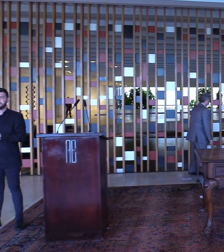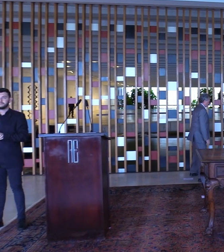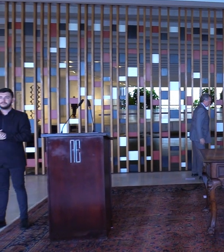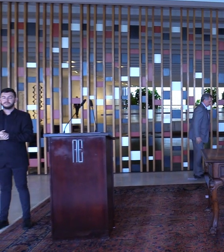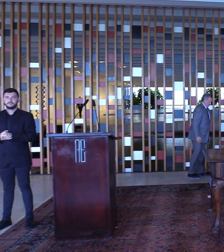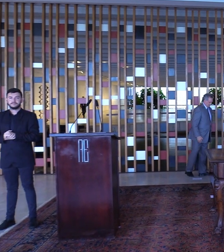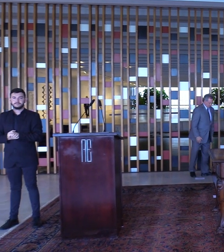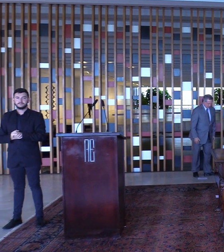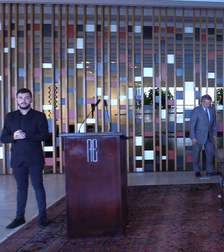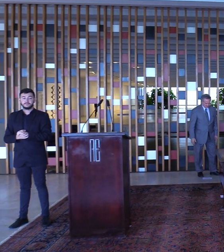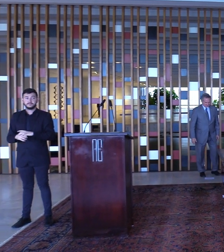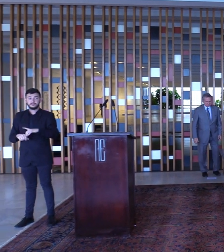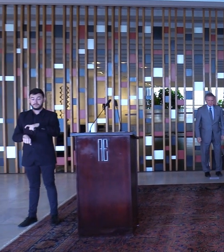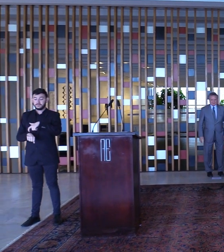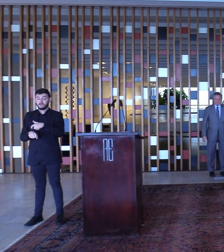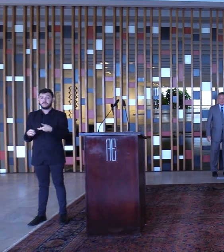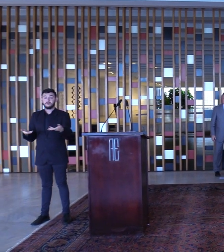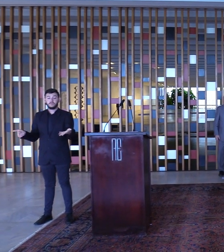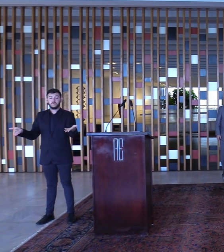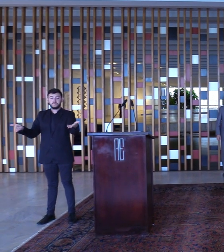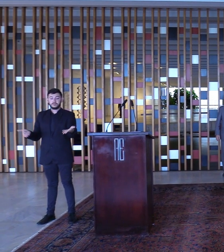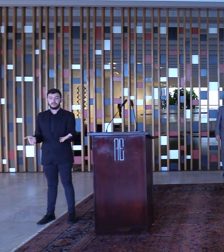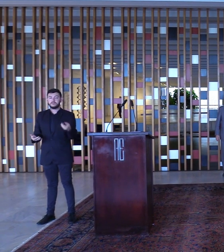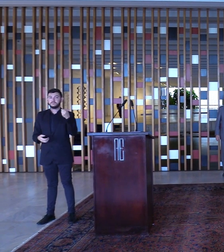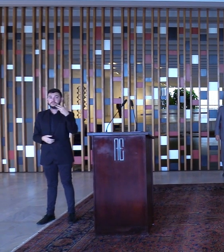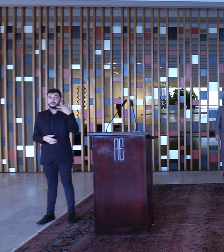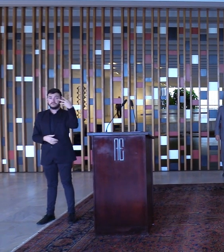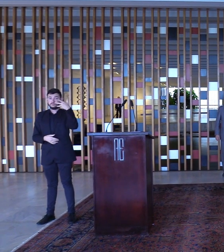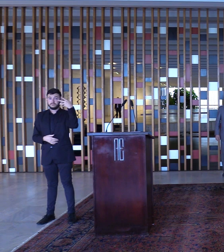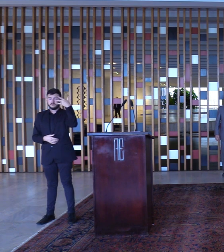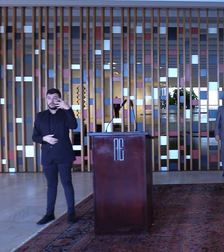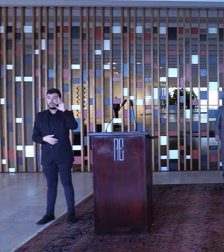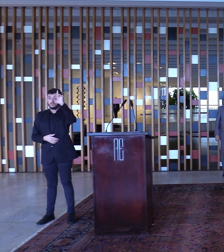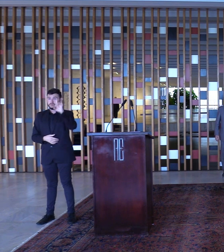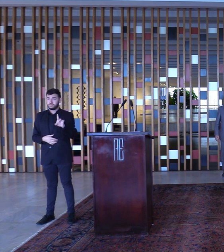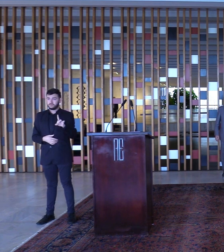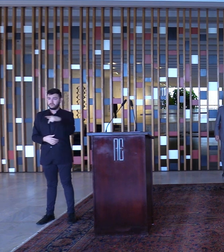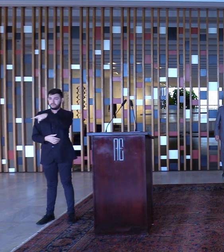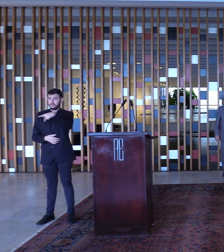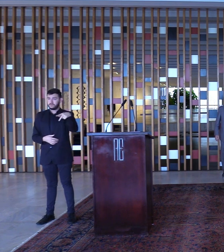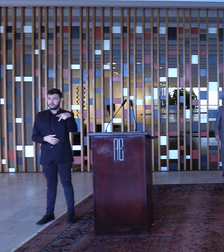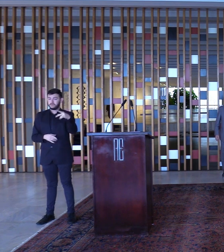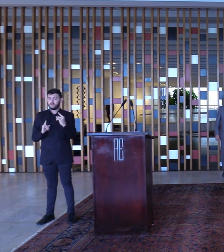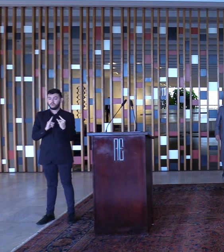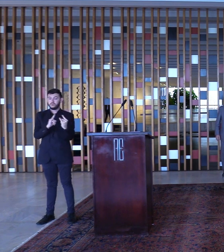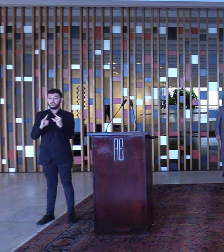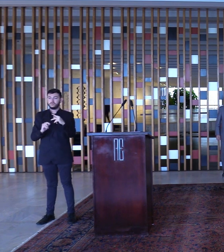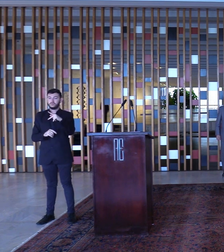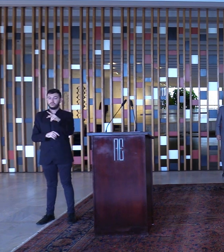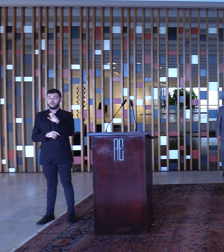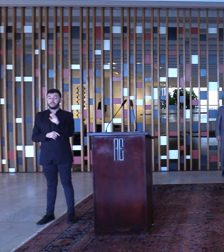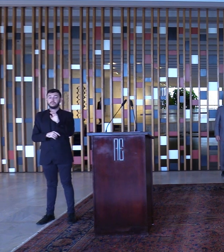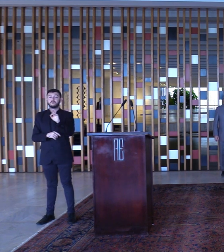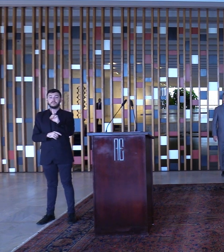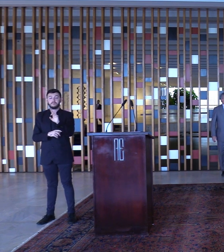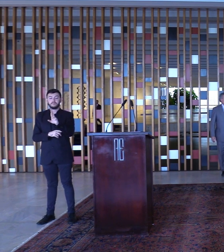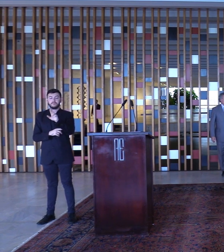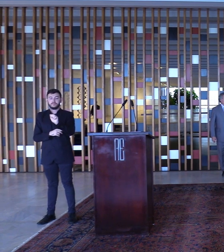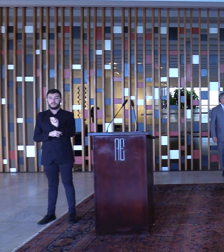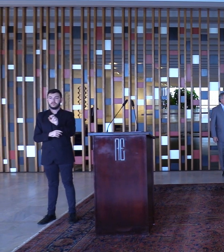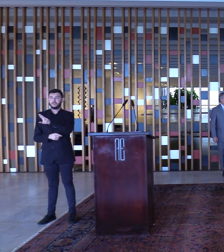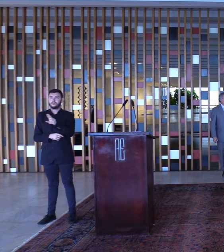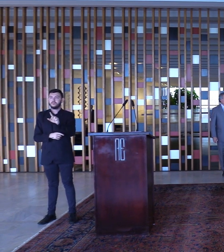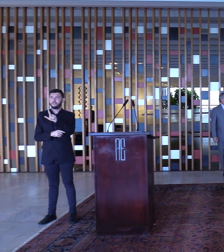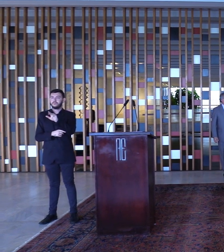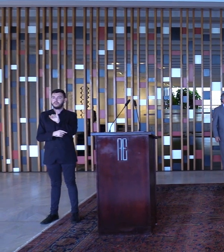Neste momento, fará uso da palavra o Diretor-Presidente do Instituto Pedra, Sr. Luiz Fernando de